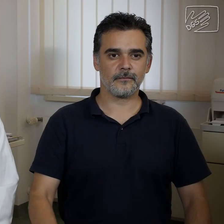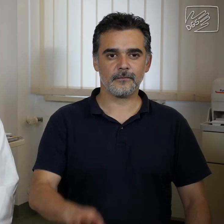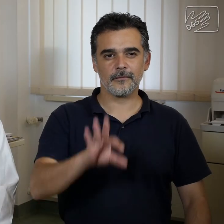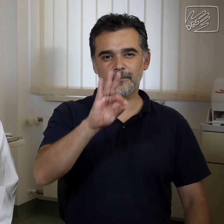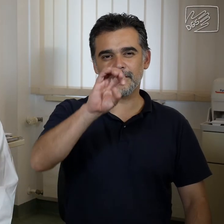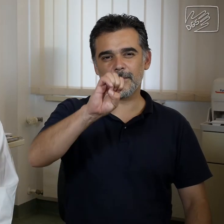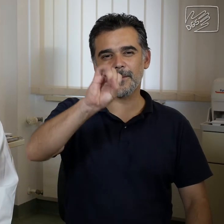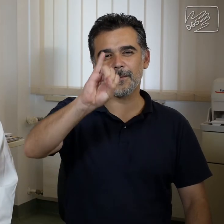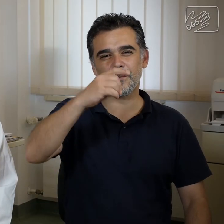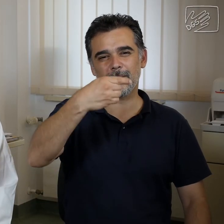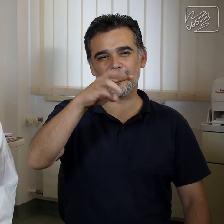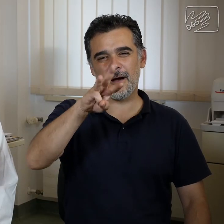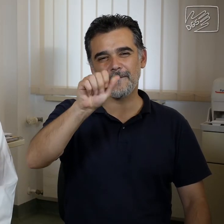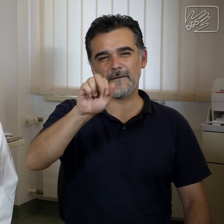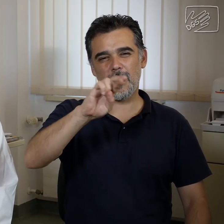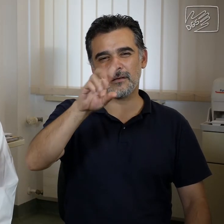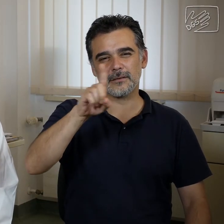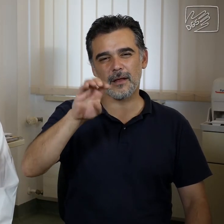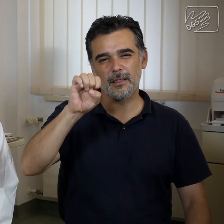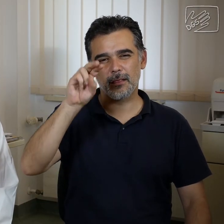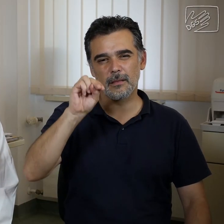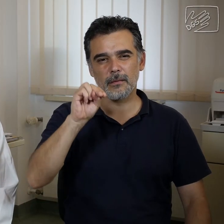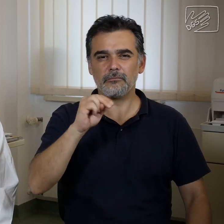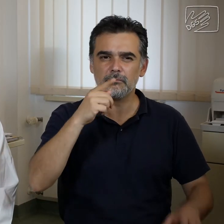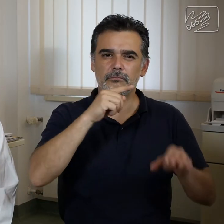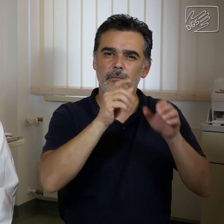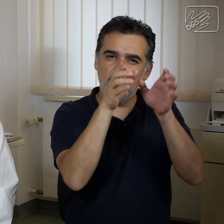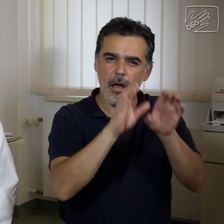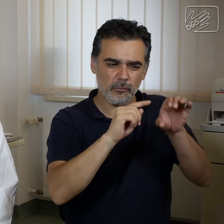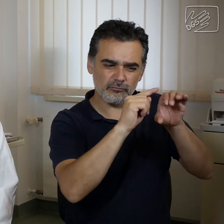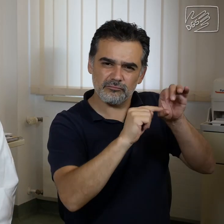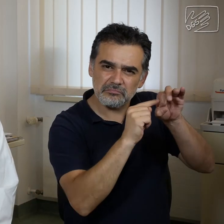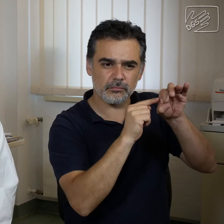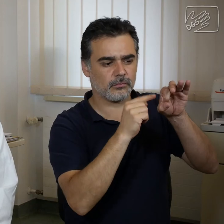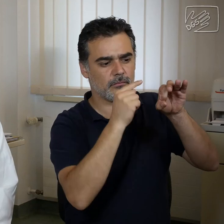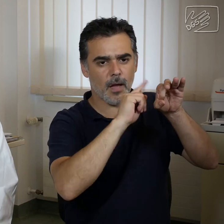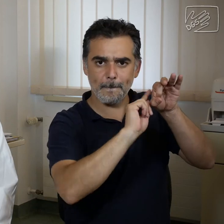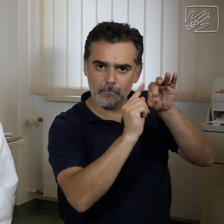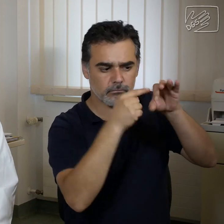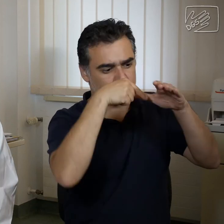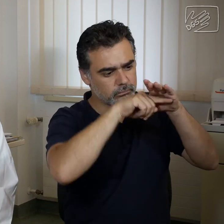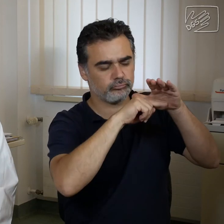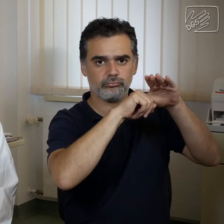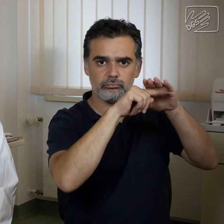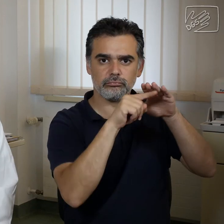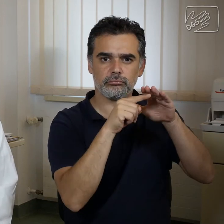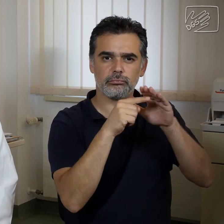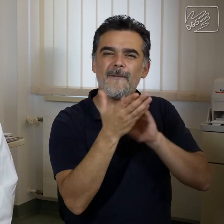Feigwarzen sind kleine Knubbeln im Analkanal, ausgelöstes durch das Humane Papilloma-Virus HPV. Es gibt diese